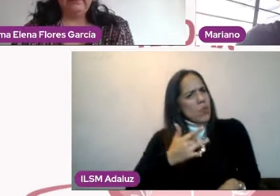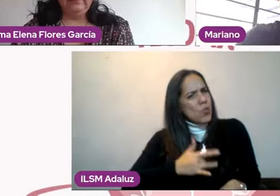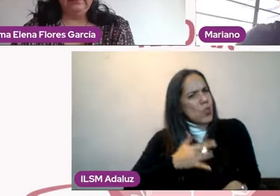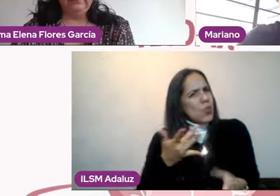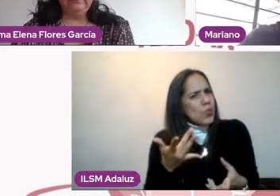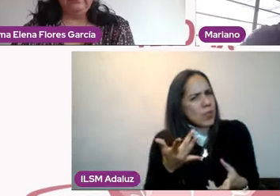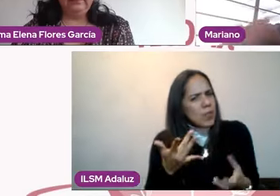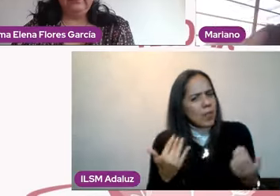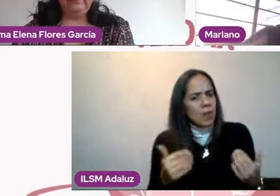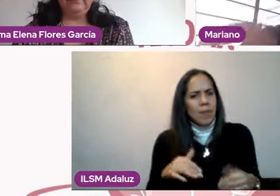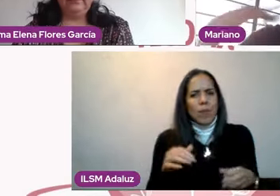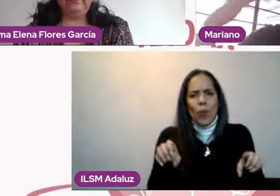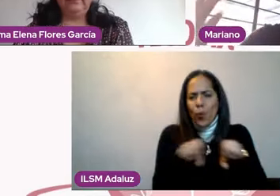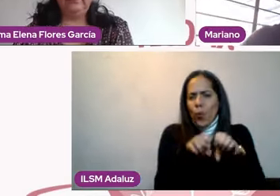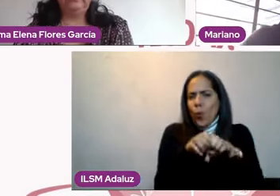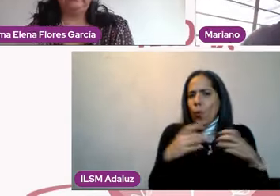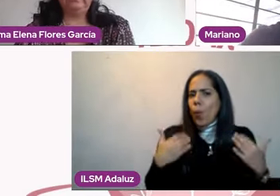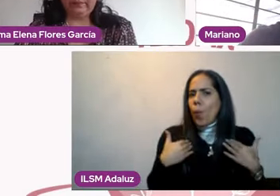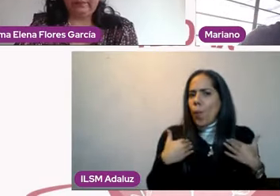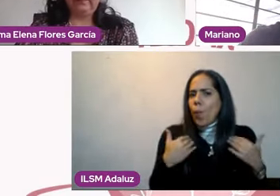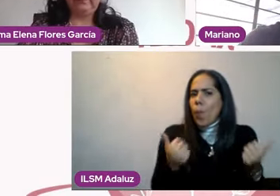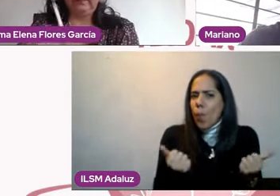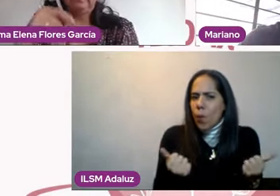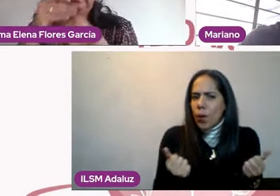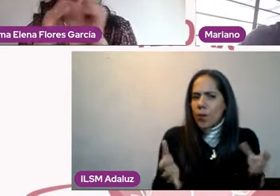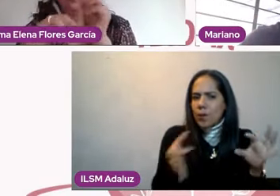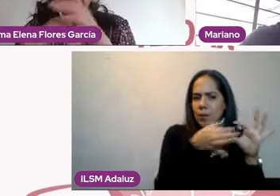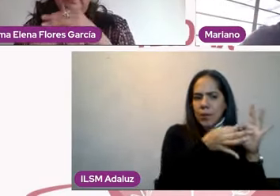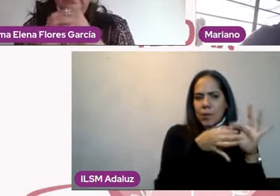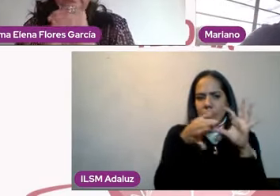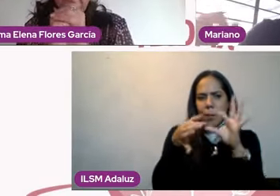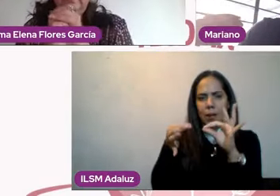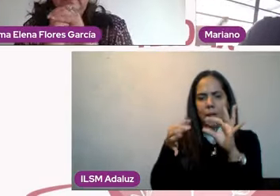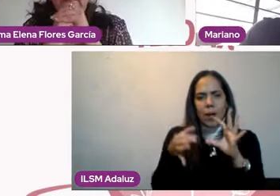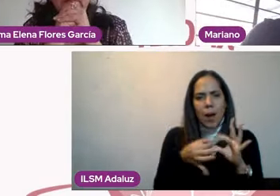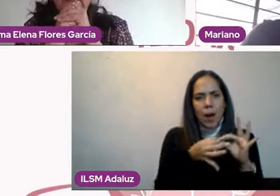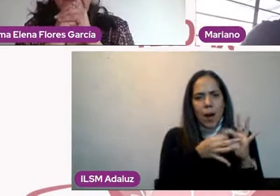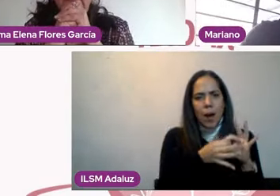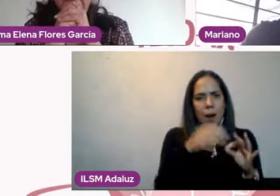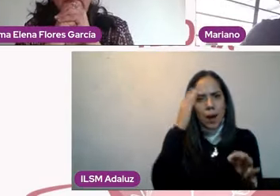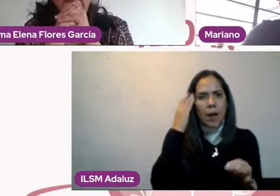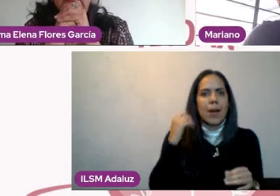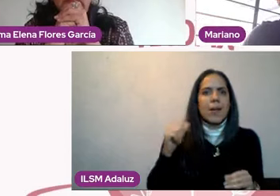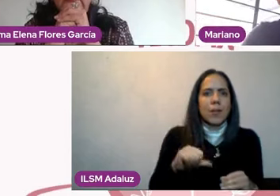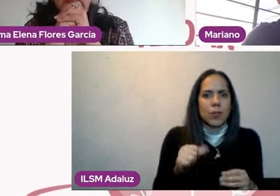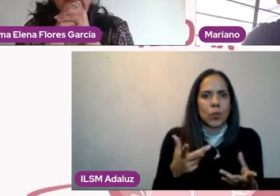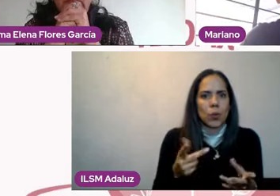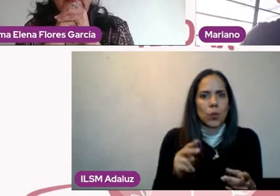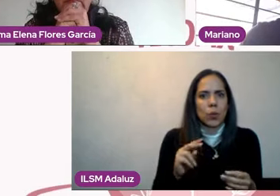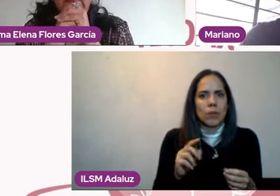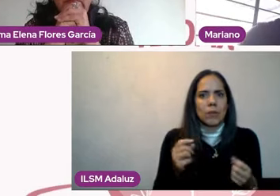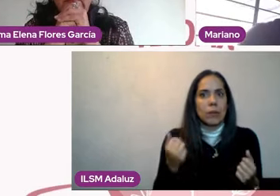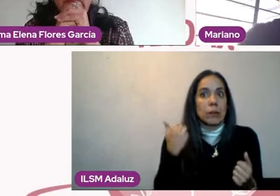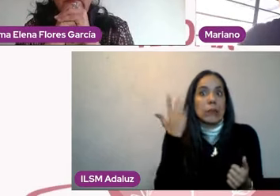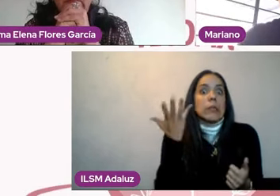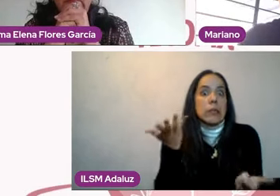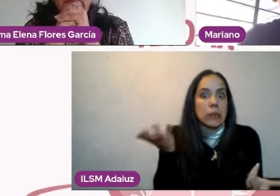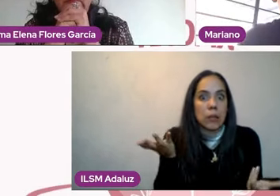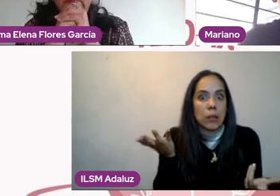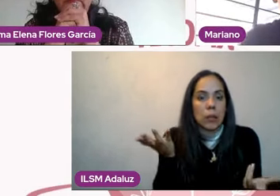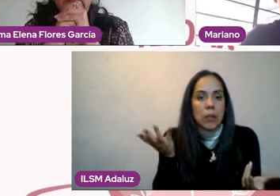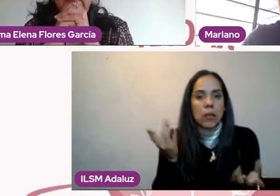y qué expectativas tengo para estar en pareja. ¿Qué es lo que estoy buscando? Estoy buscando